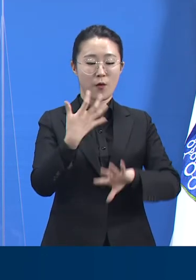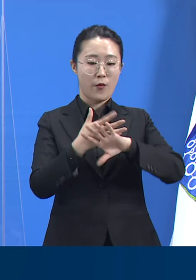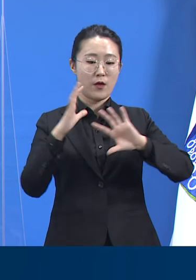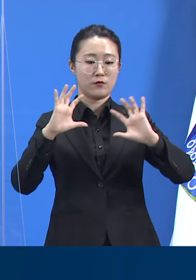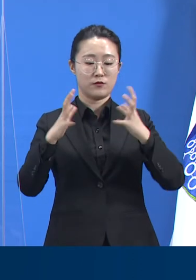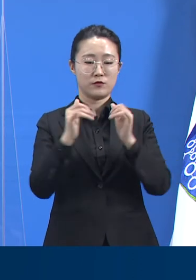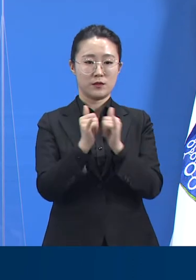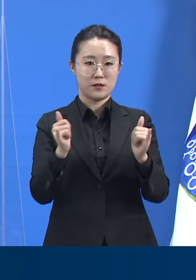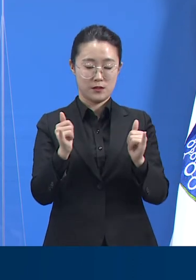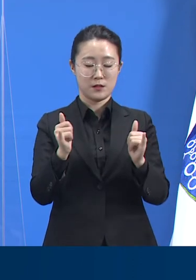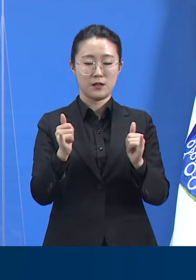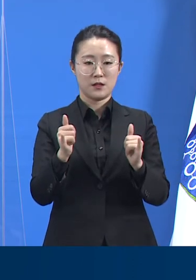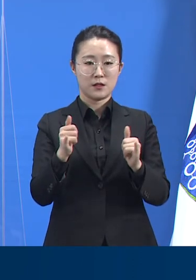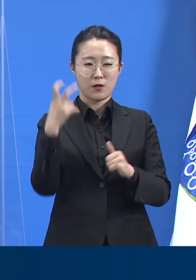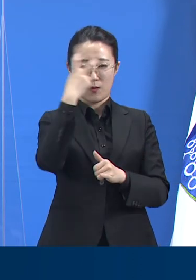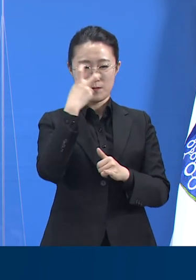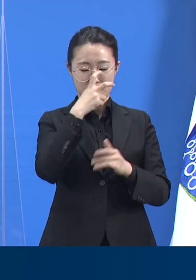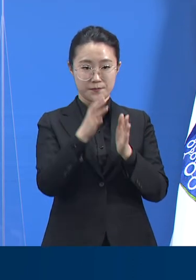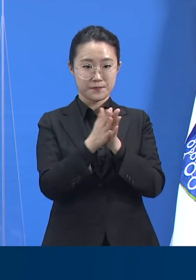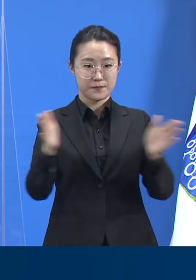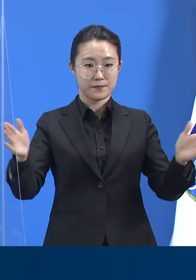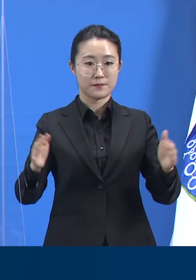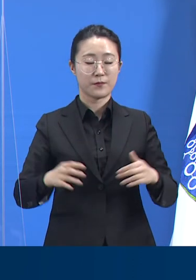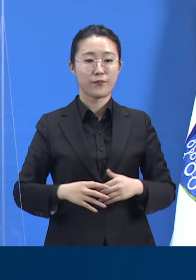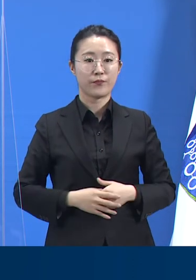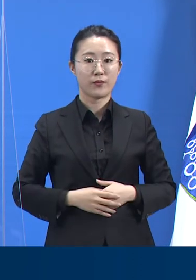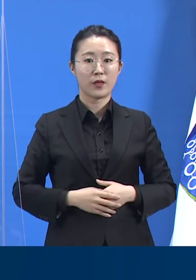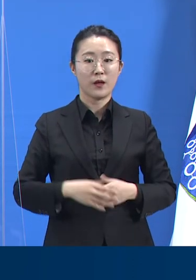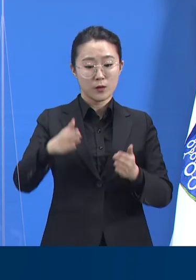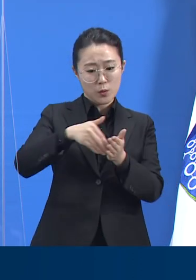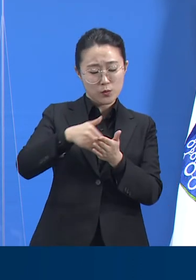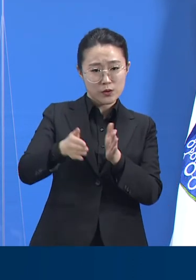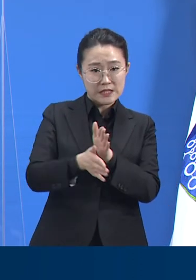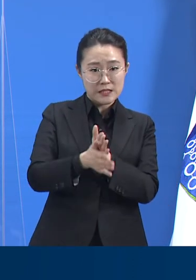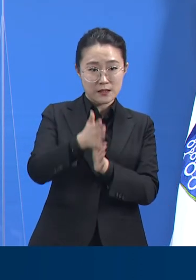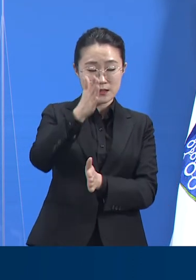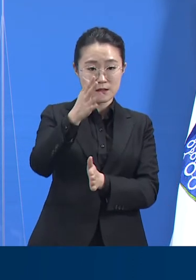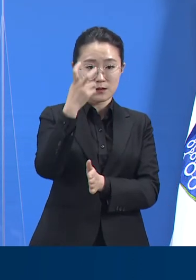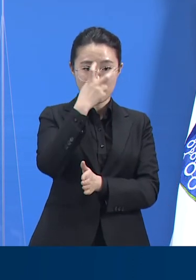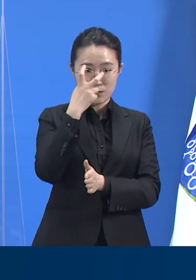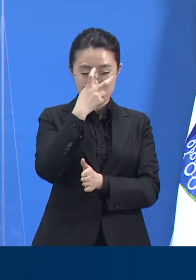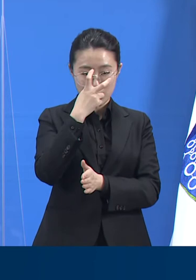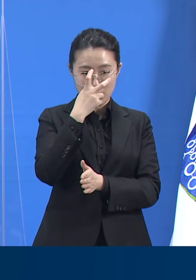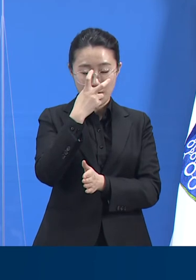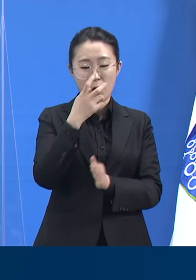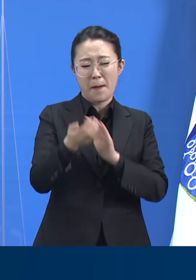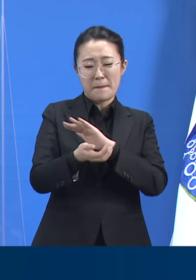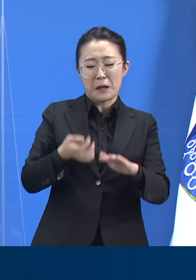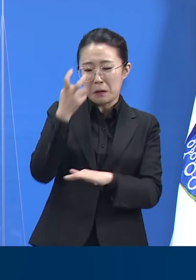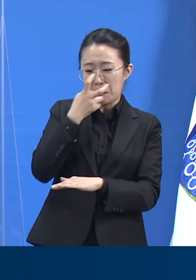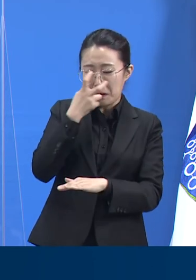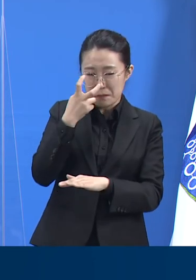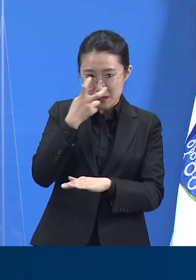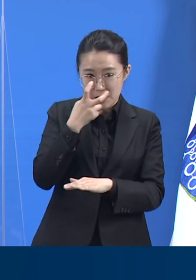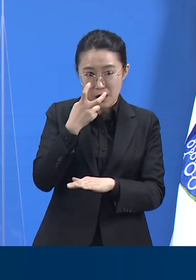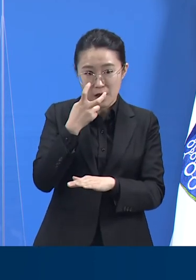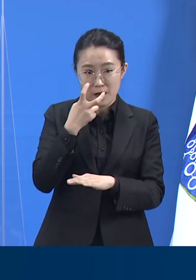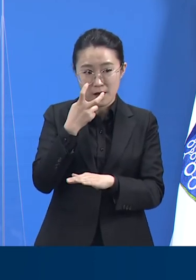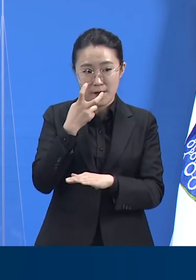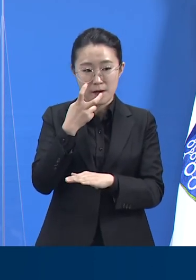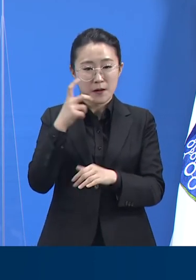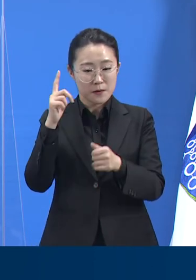동두천시 지역사회 유행도 사실 선제적 검사 과정에서 확인되었던 만큼 외국인 대상